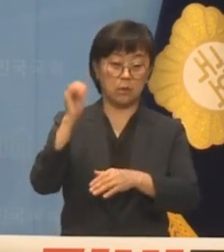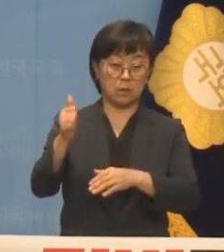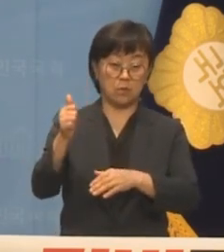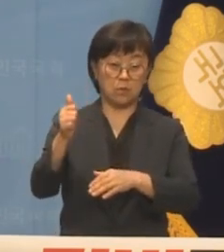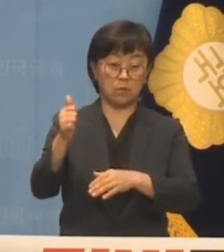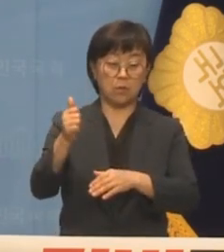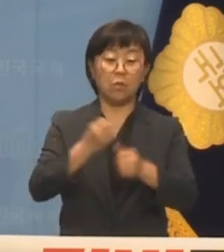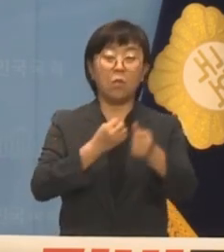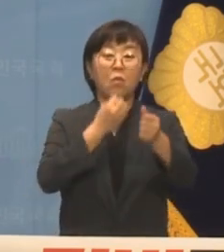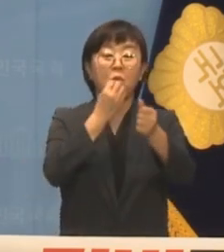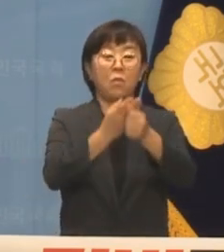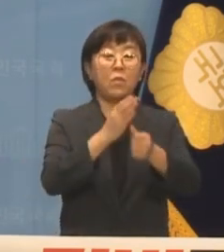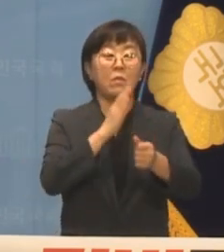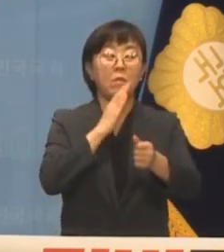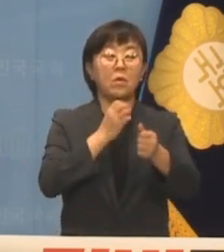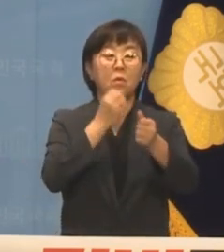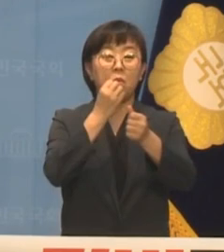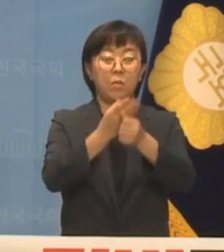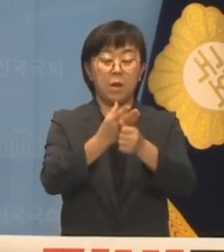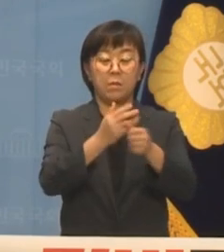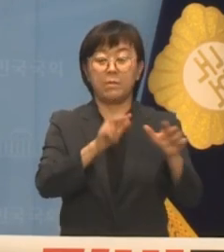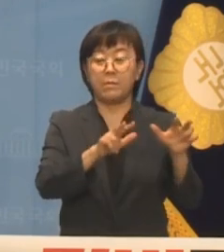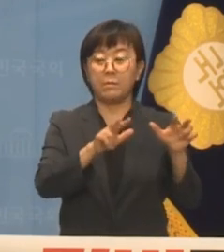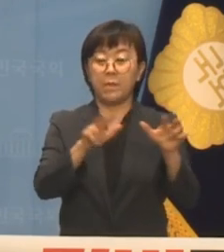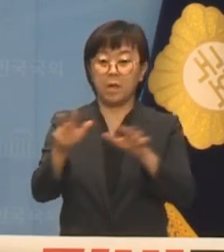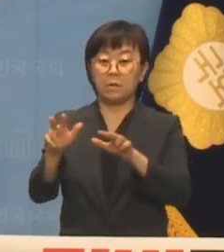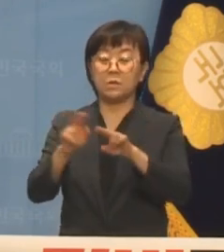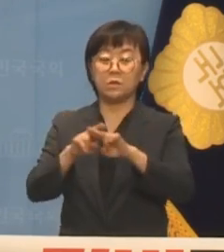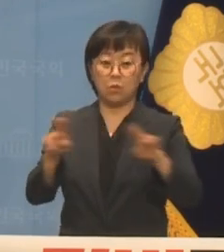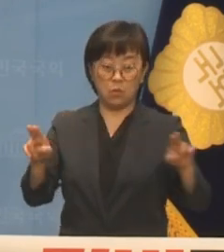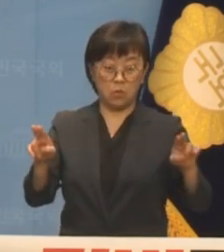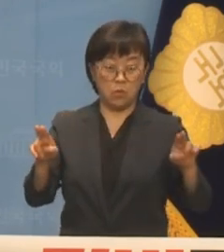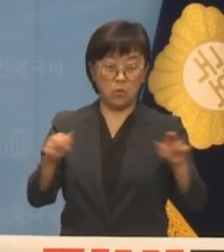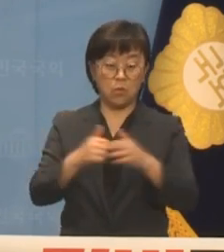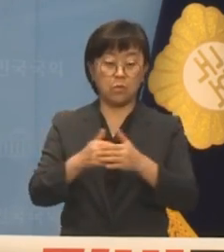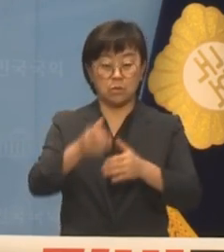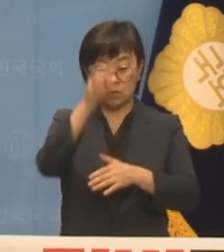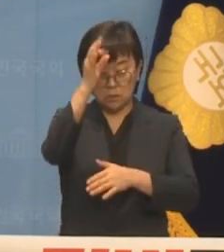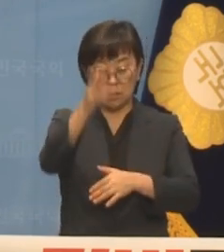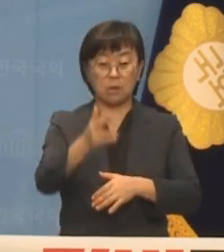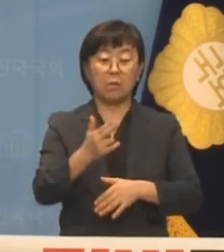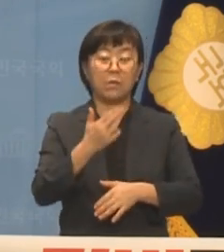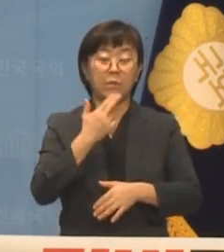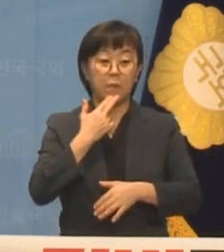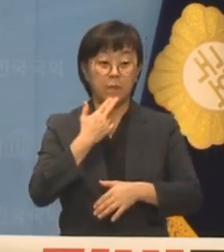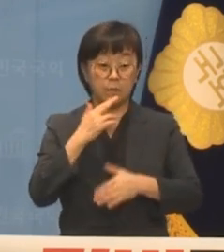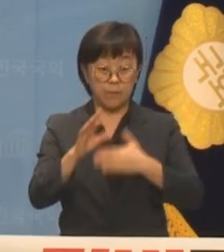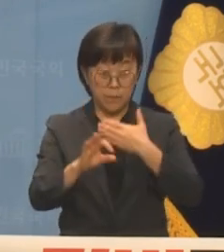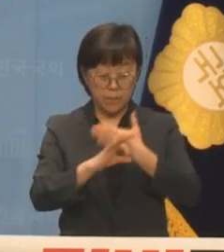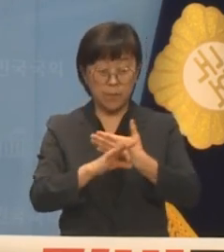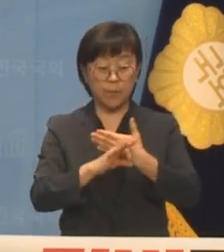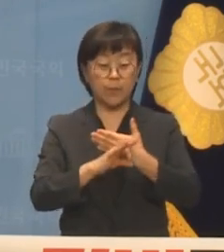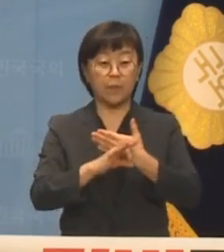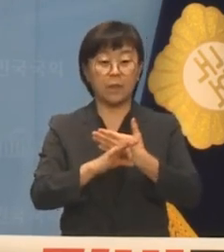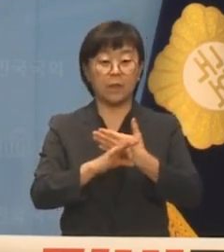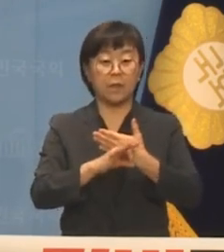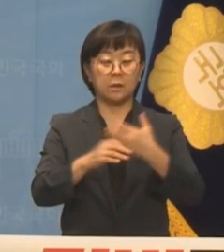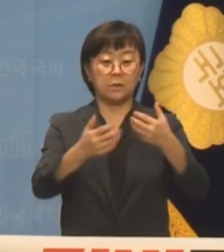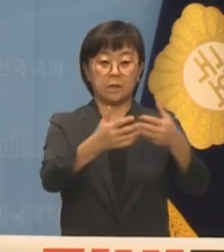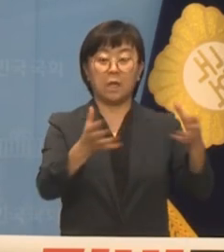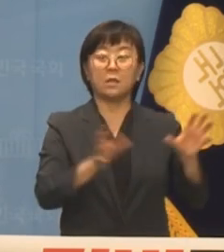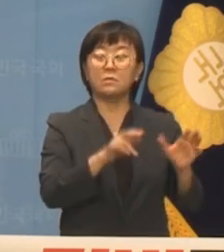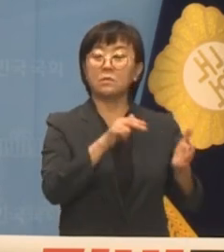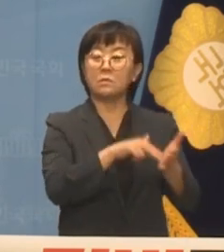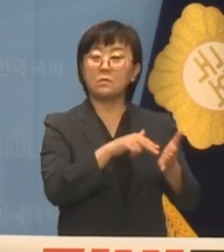고발했는데 그 고발을 즉시 취소하고 사과하지 않을 경우 당 차원에서